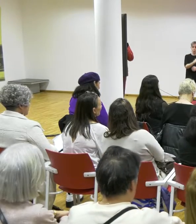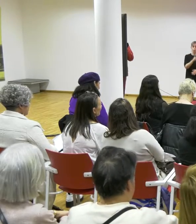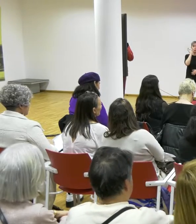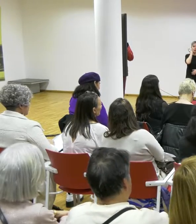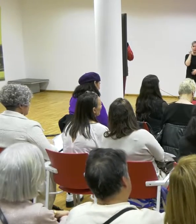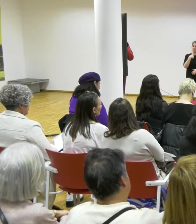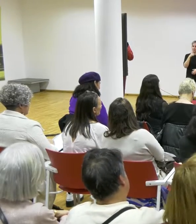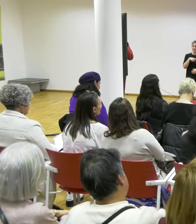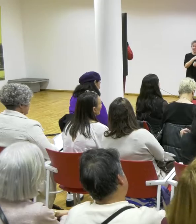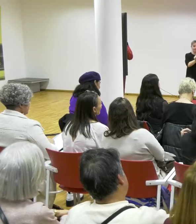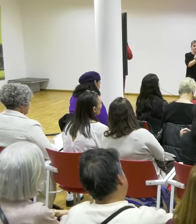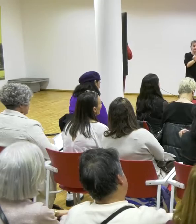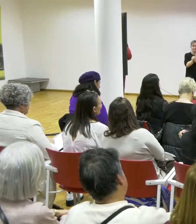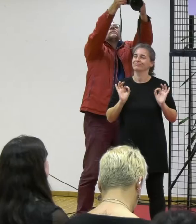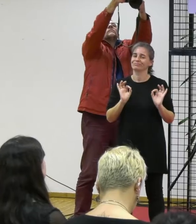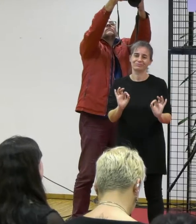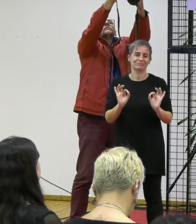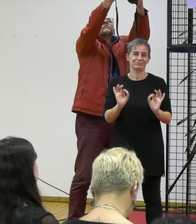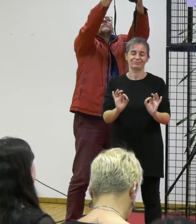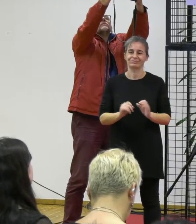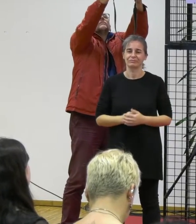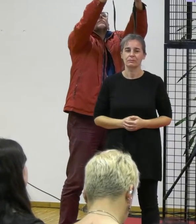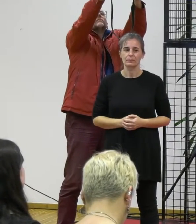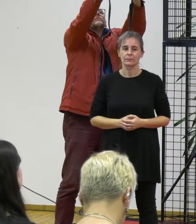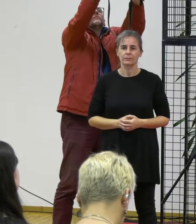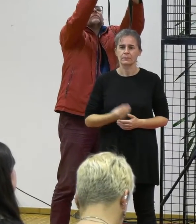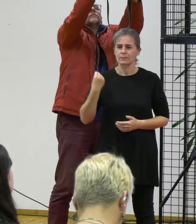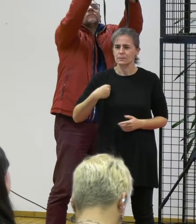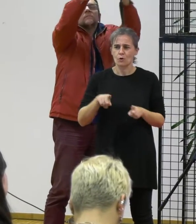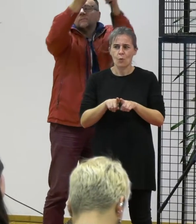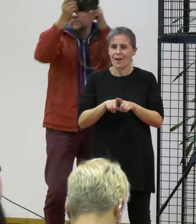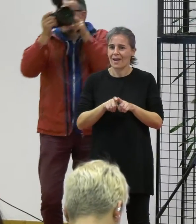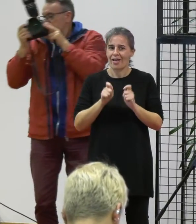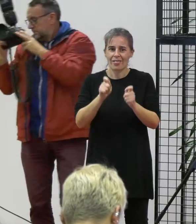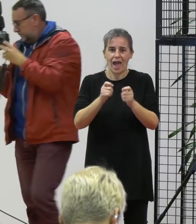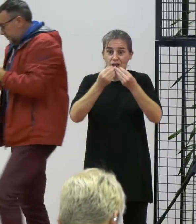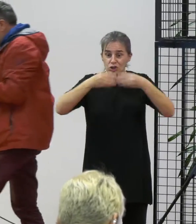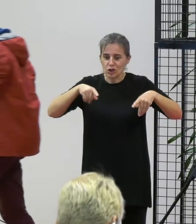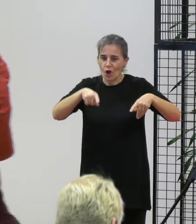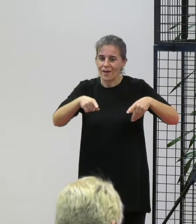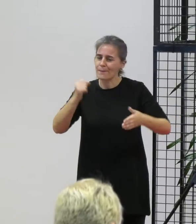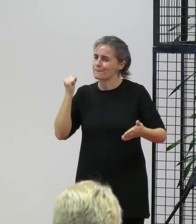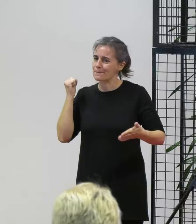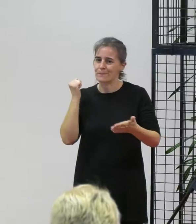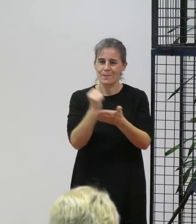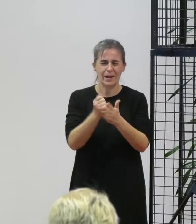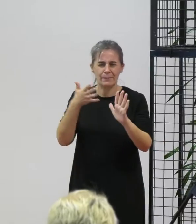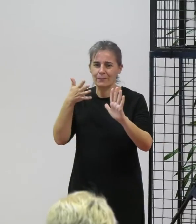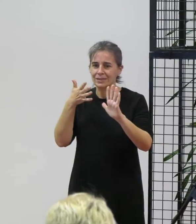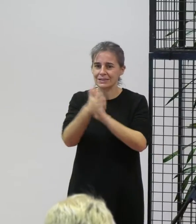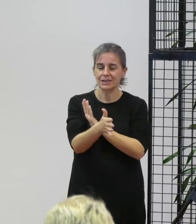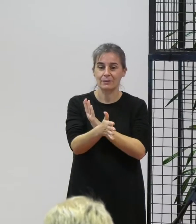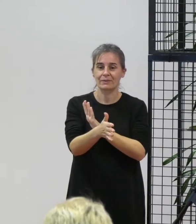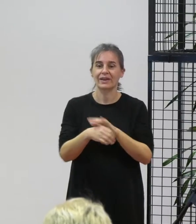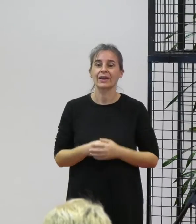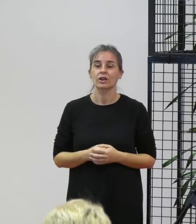día tan especial Que quedará marcado na historia para sempre E